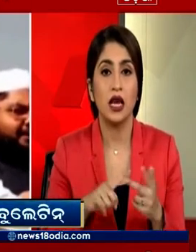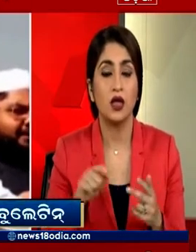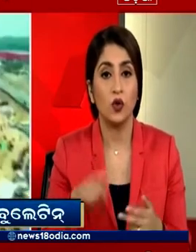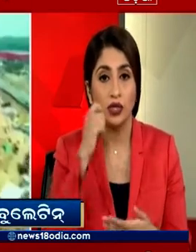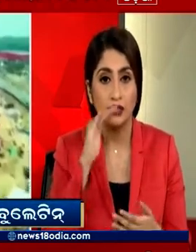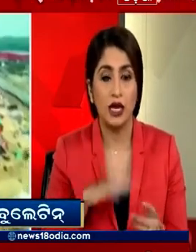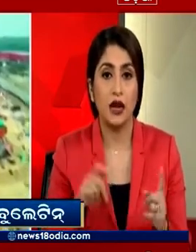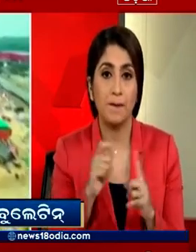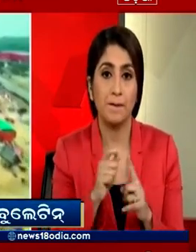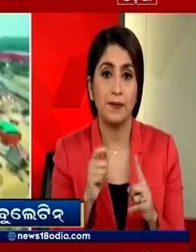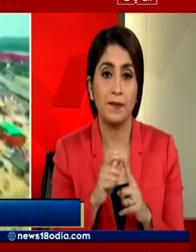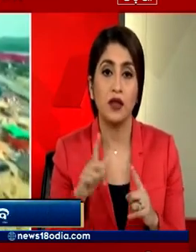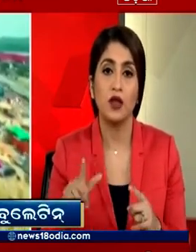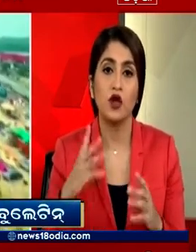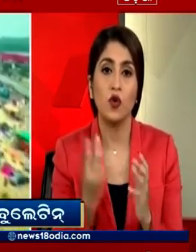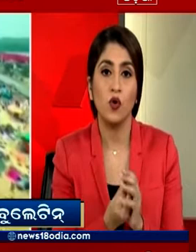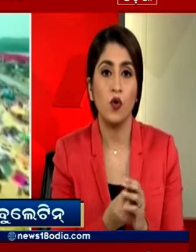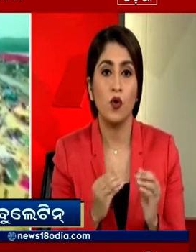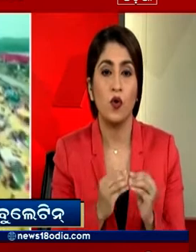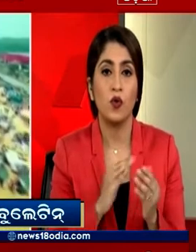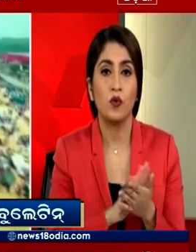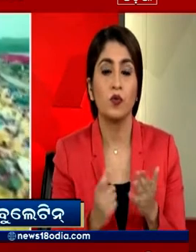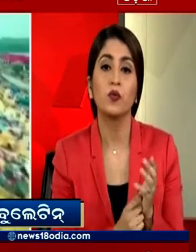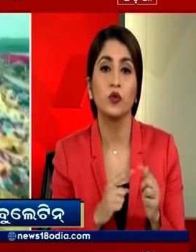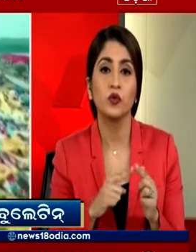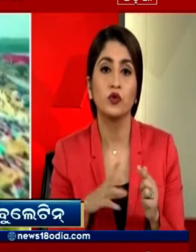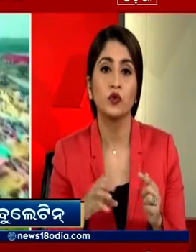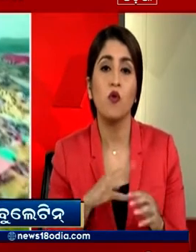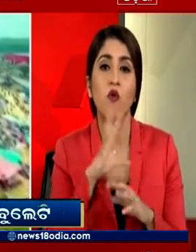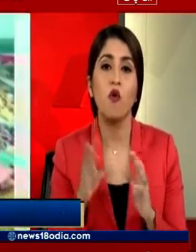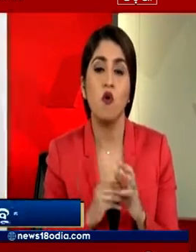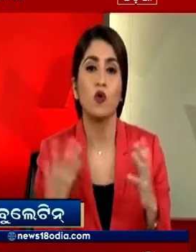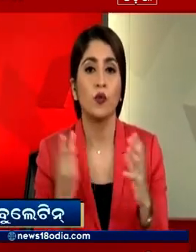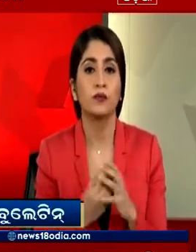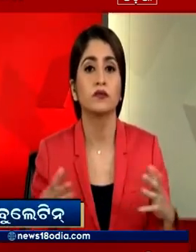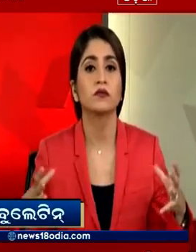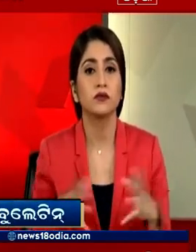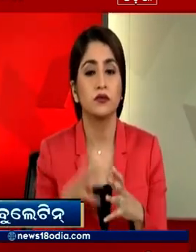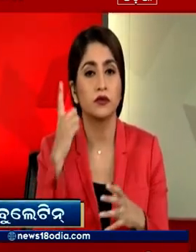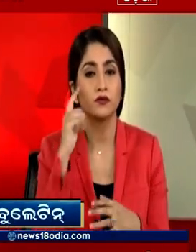पार्टी के मुख्या बिलावल भुट्टों ने भी मौलाना फजलुल रह्मान के साथ मंच को साजा किया